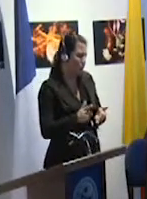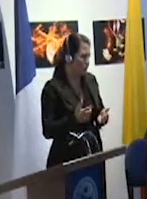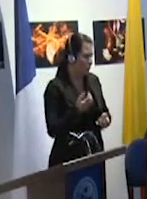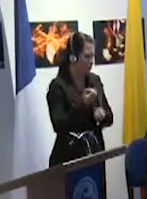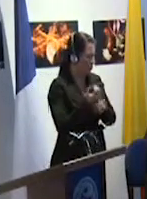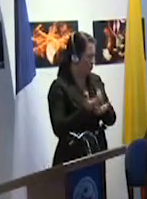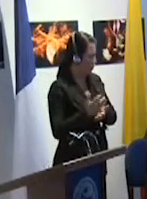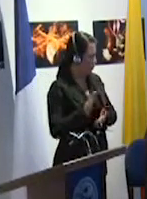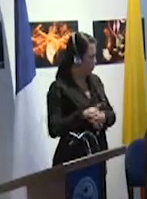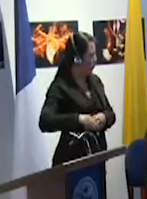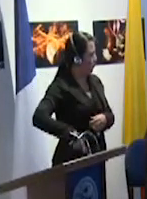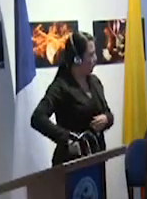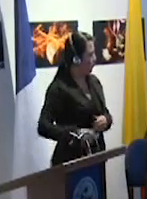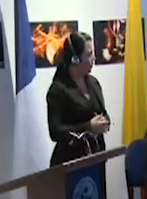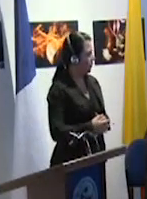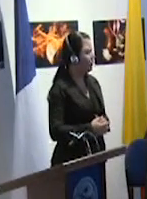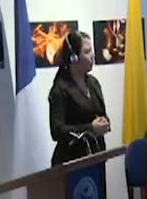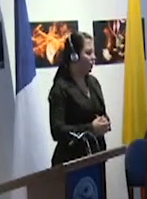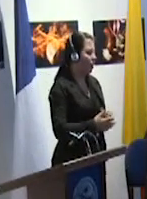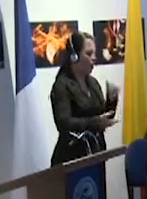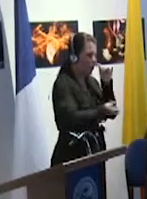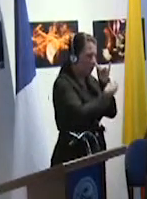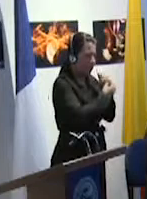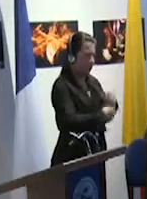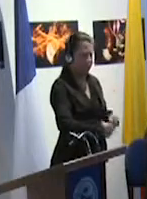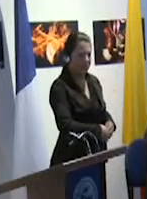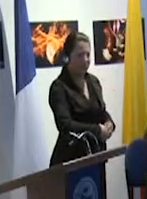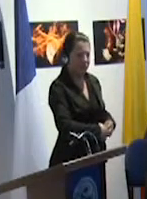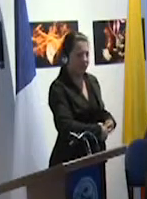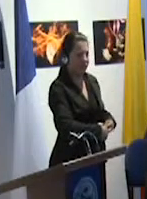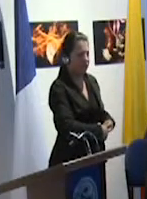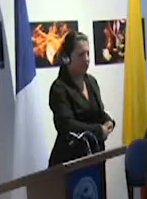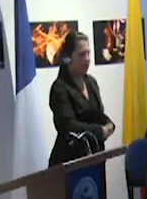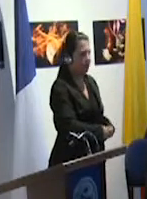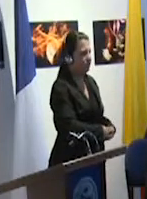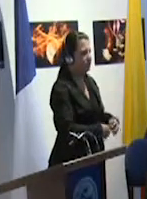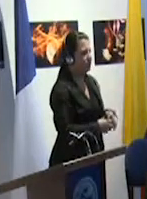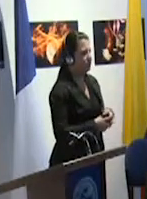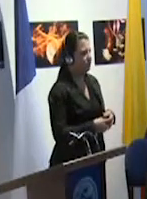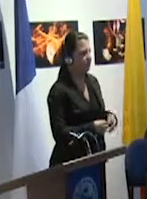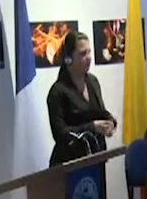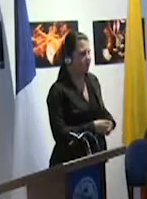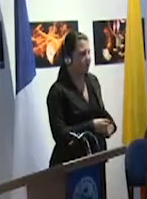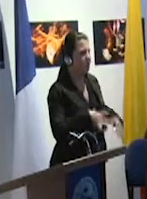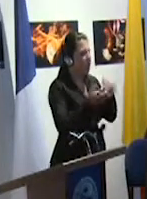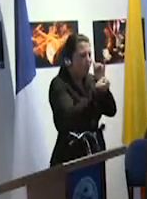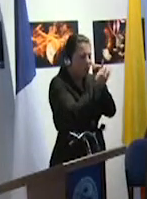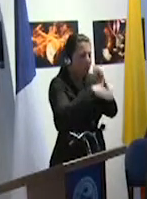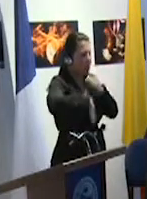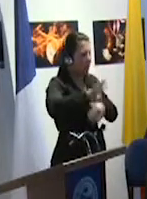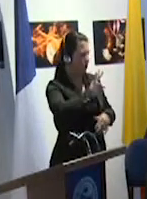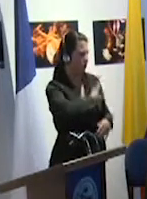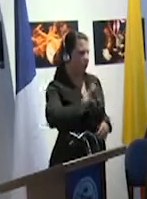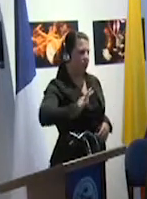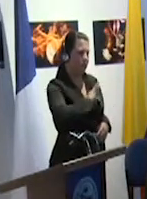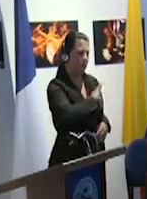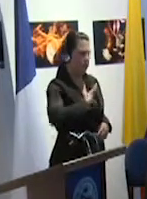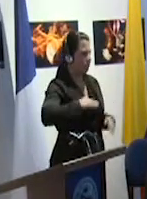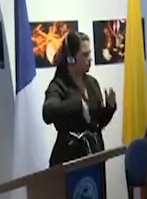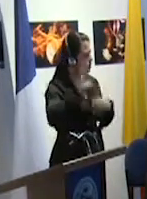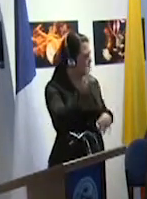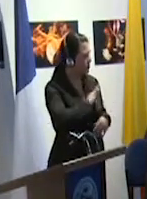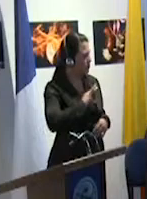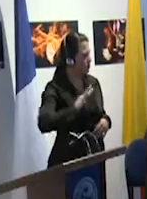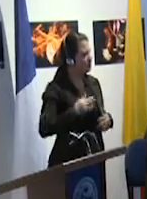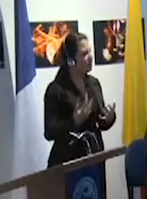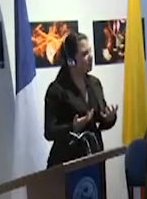De hecho, la pedagogía con frecuencia en estas estructuras es terapéutica. Se trata de